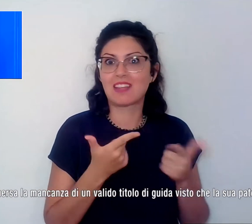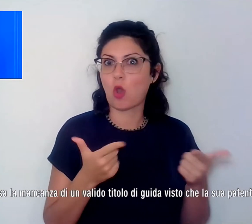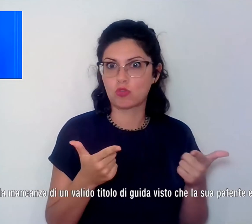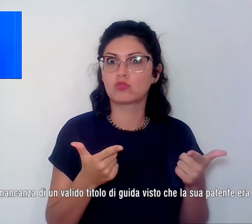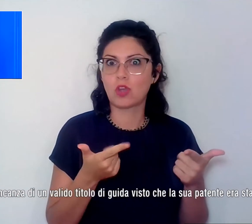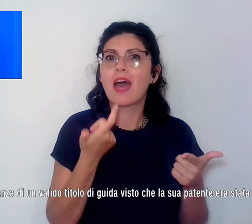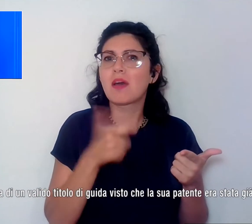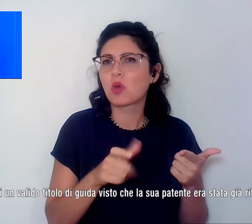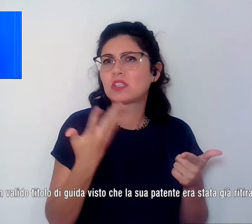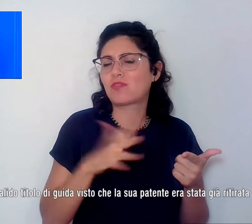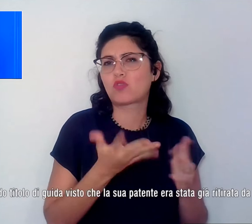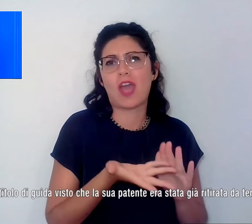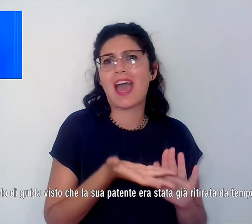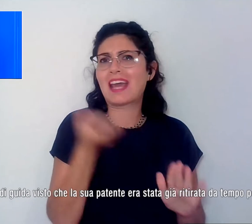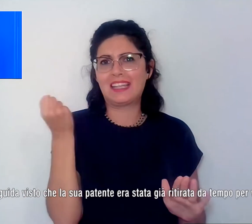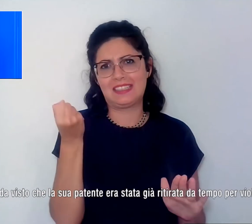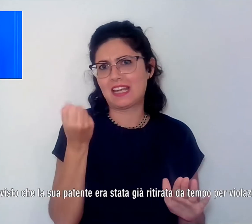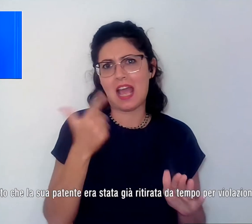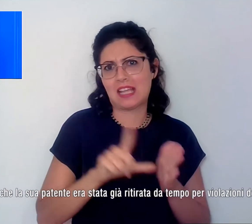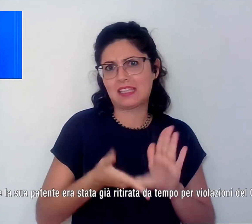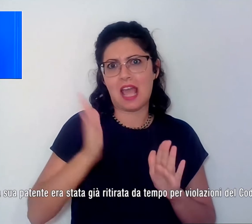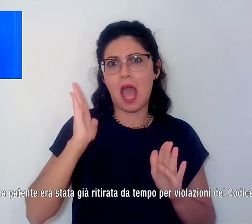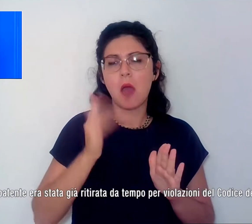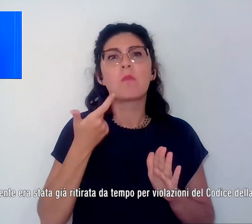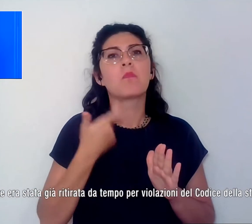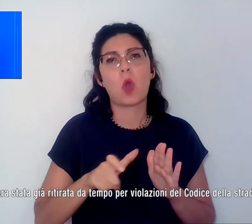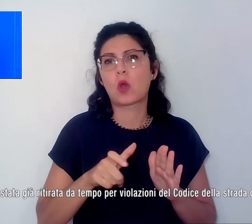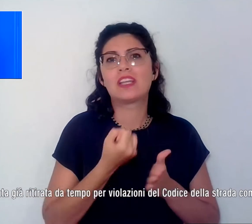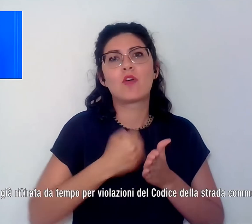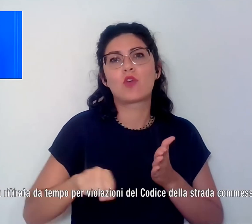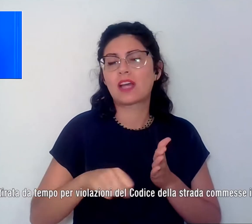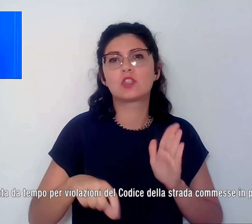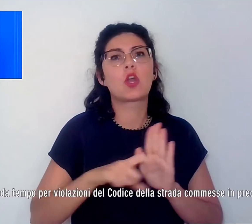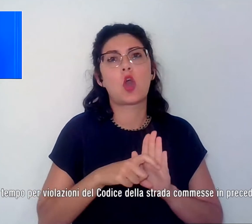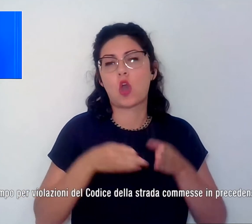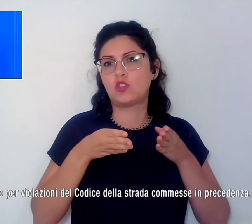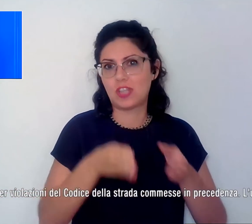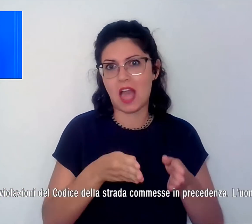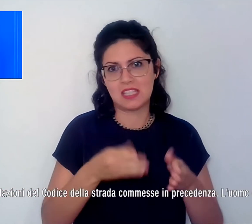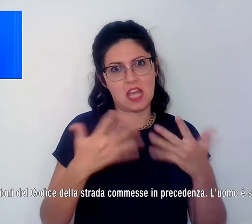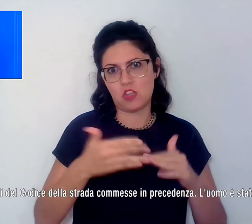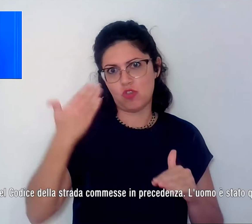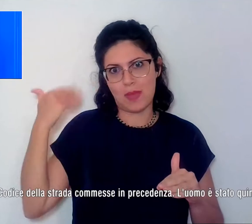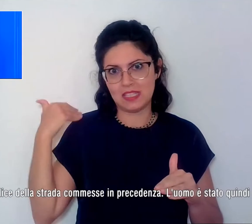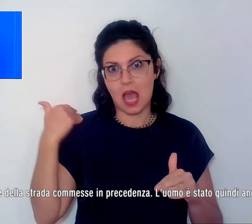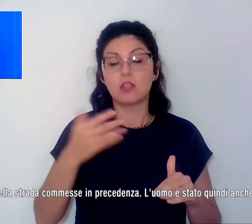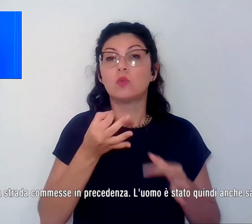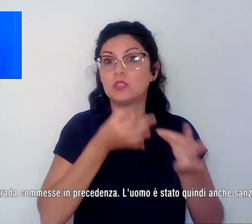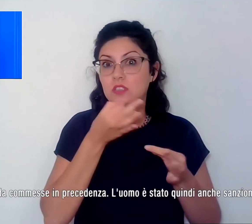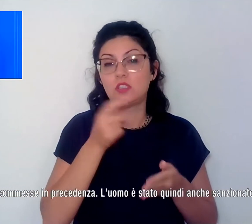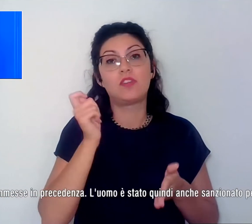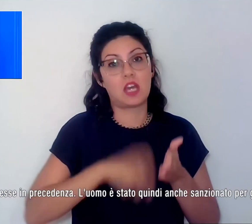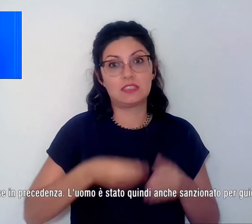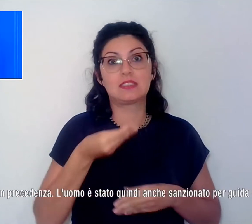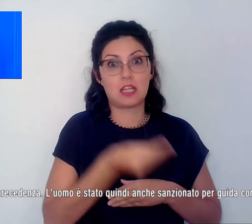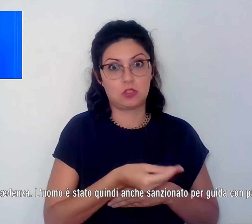già ritirata da tempo per violazioni del codice della strada commesse in precedenza. L'uomo è stato quindi anche sanzionato per guida con